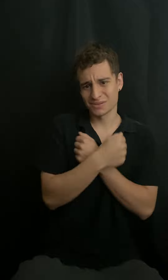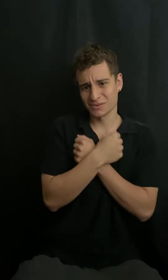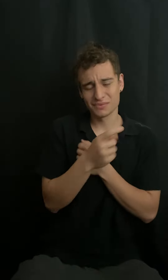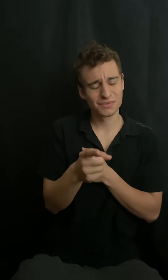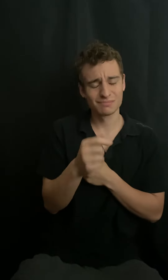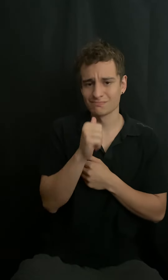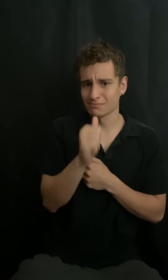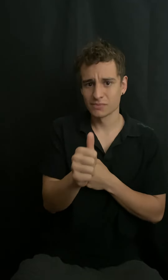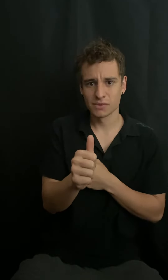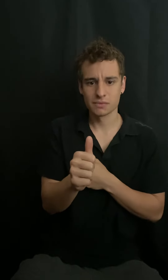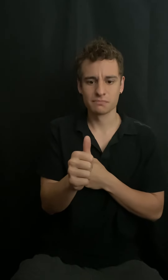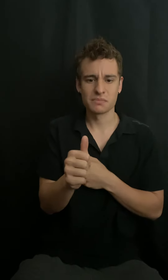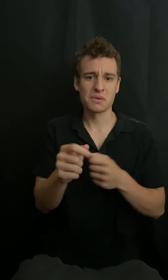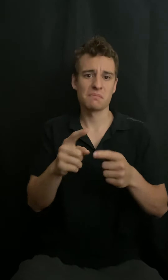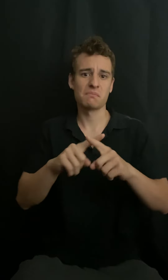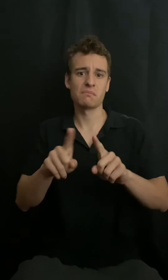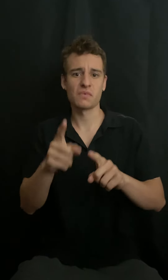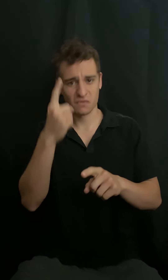es que tú no sientas lo mismo.